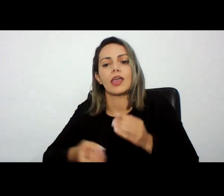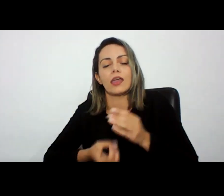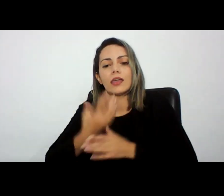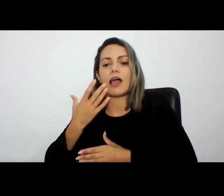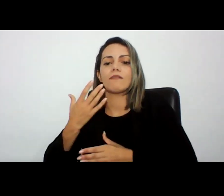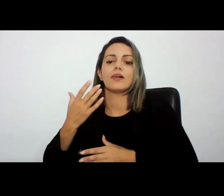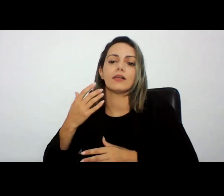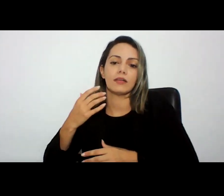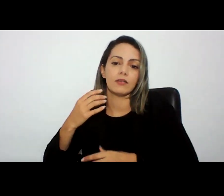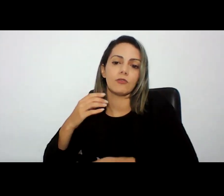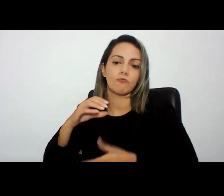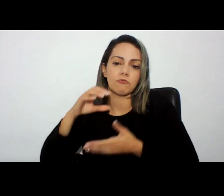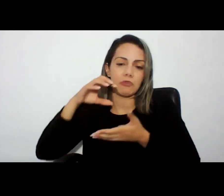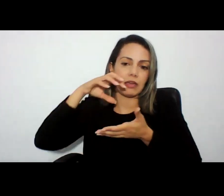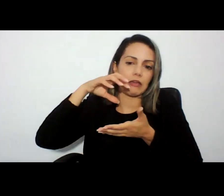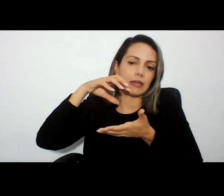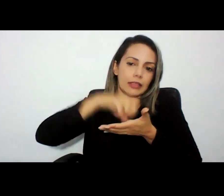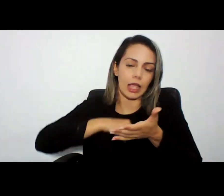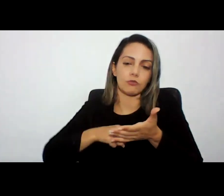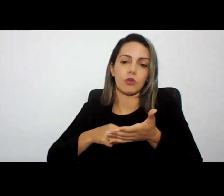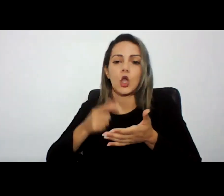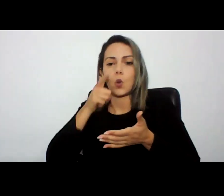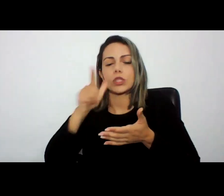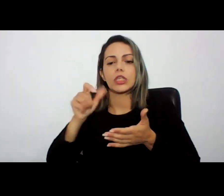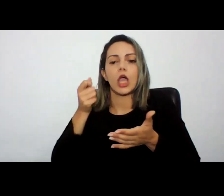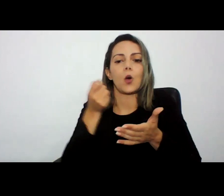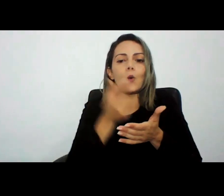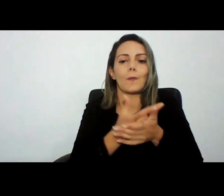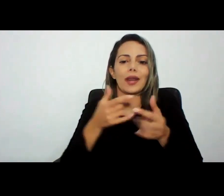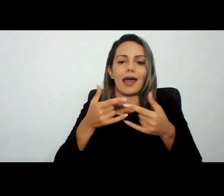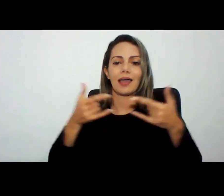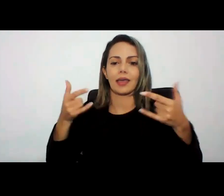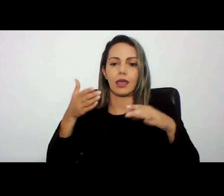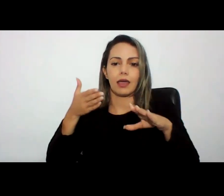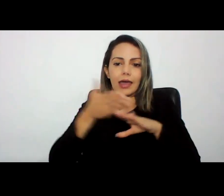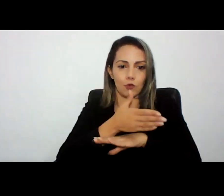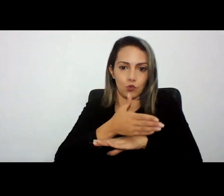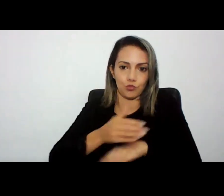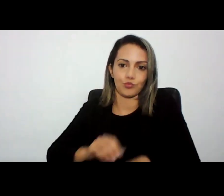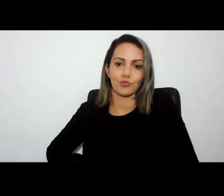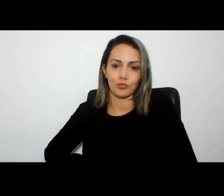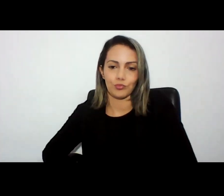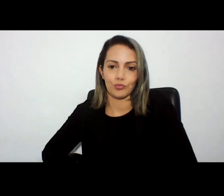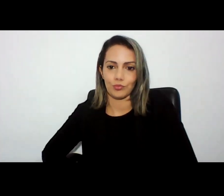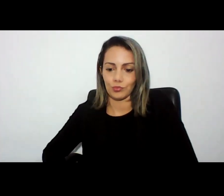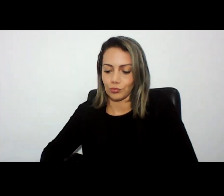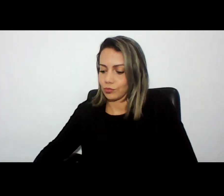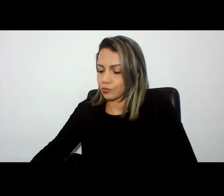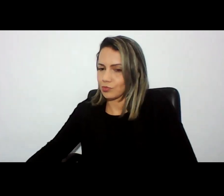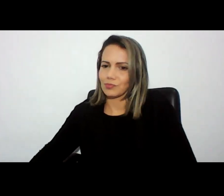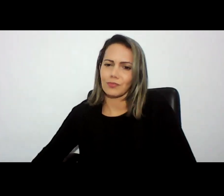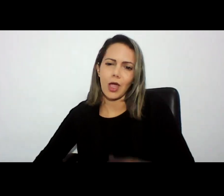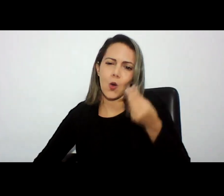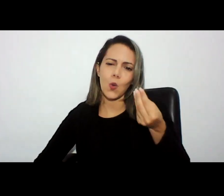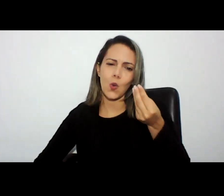determinado evento eu falei mas como é que você conseguia comprar esses cartões fazer comprar esses ingressos se você não tinha os cartões